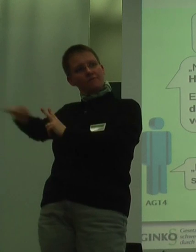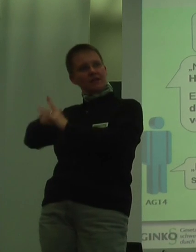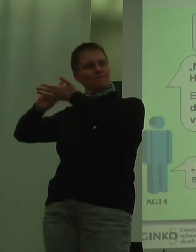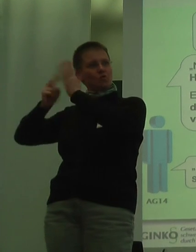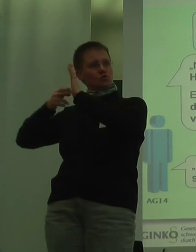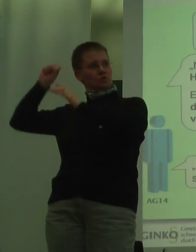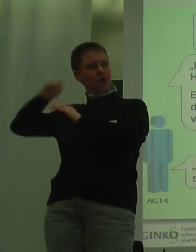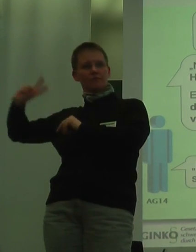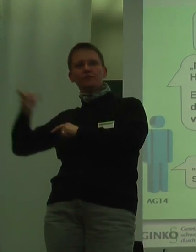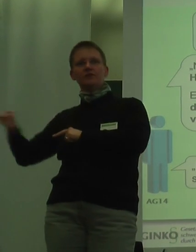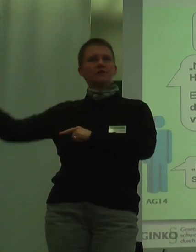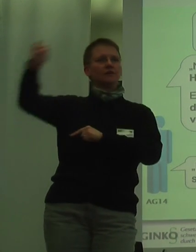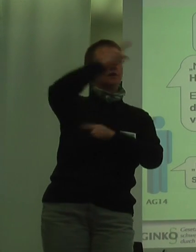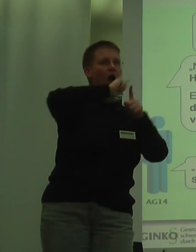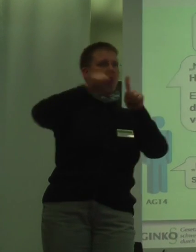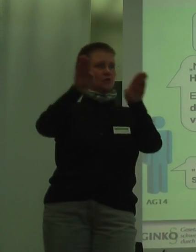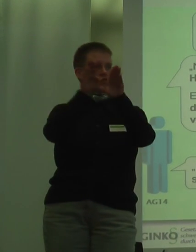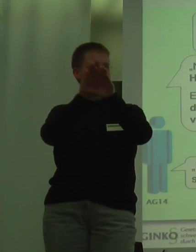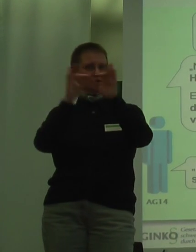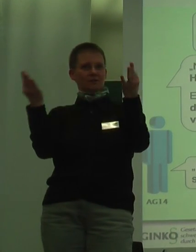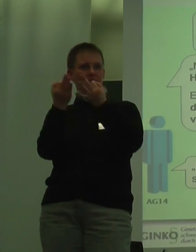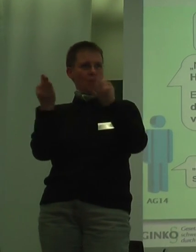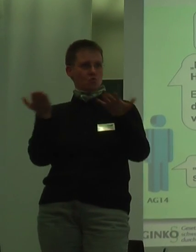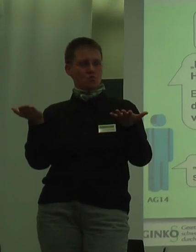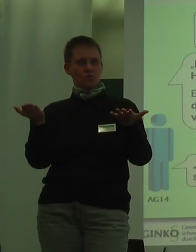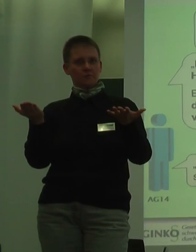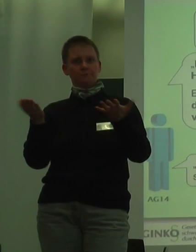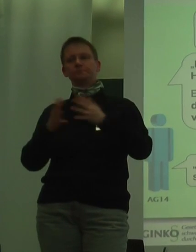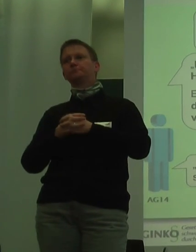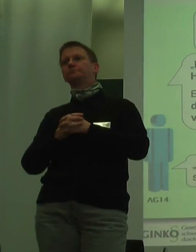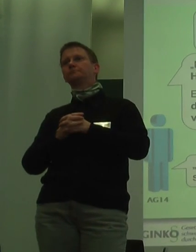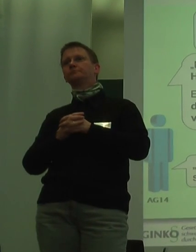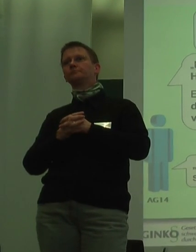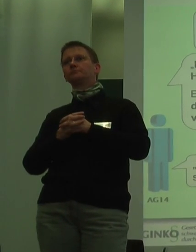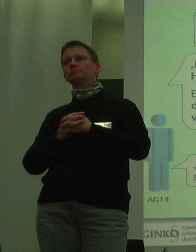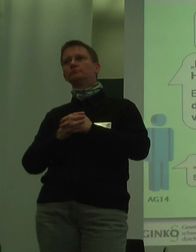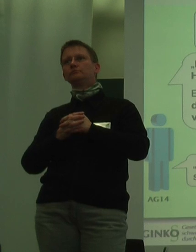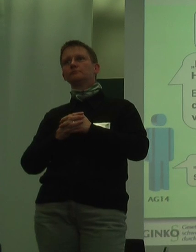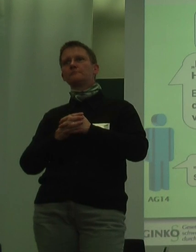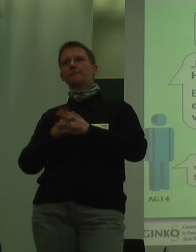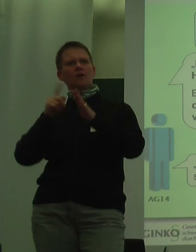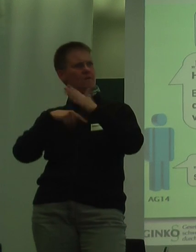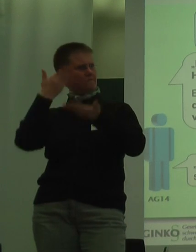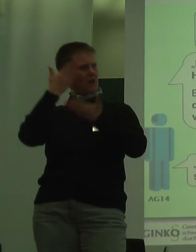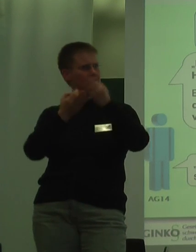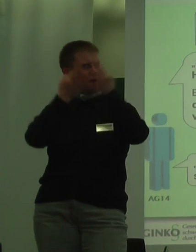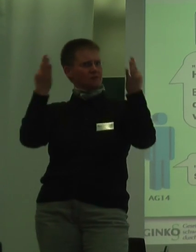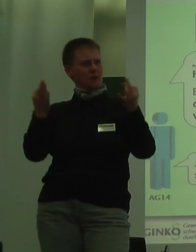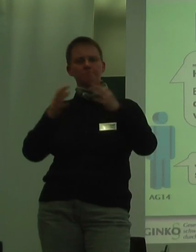wie andere Kollegen in vergleichbaren Positionen ausführen. Durch welche Maßnahmen? Durch